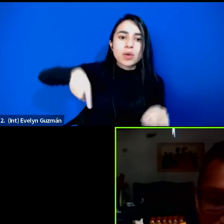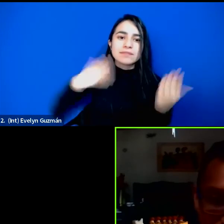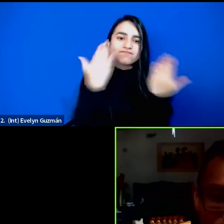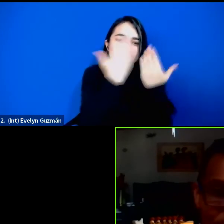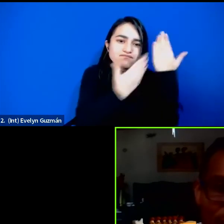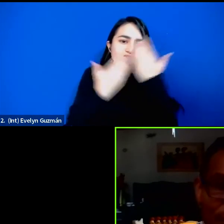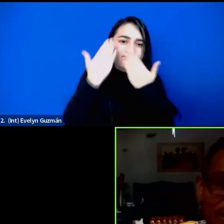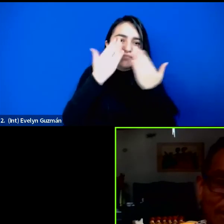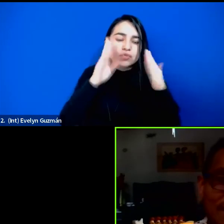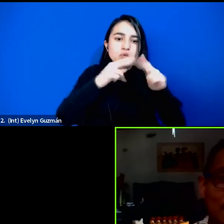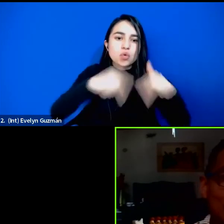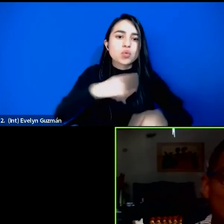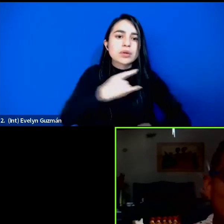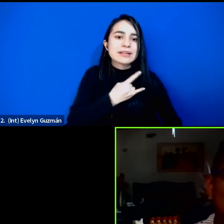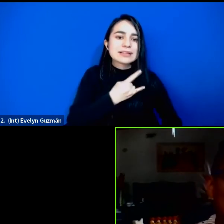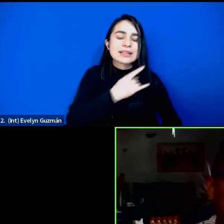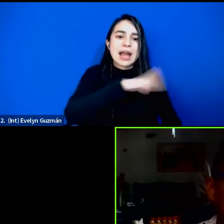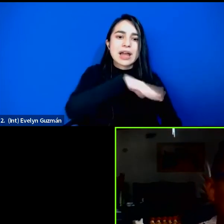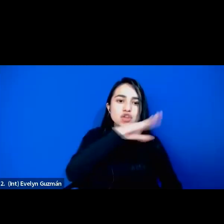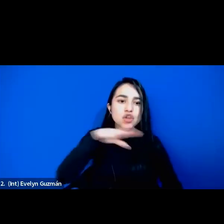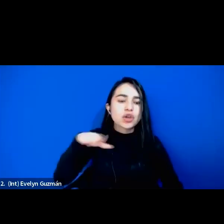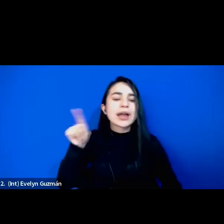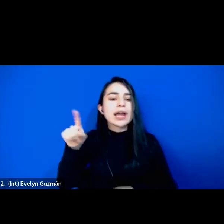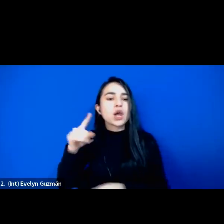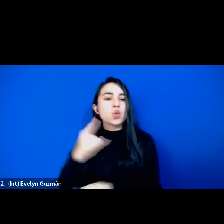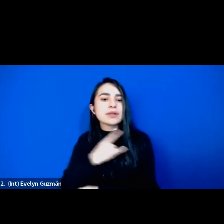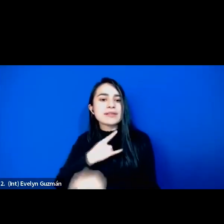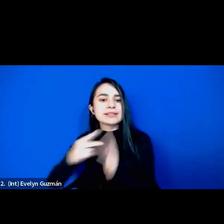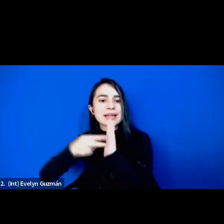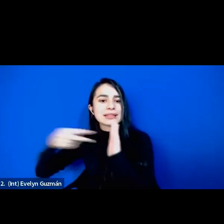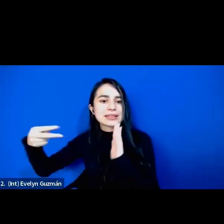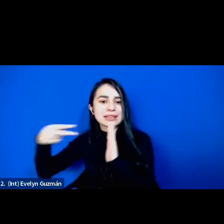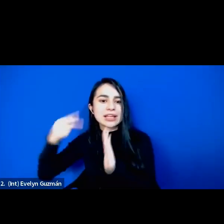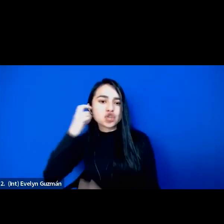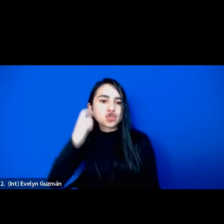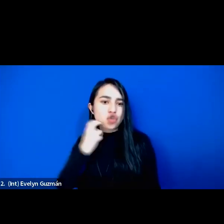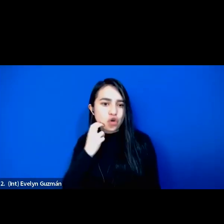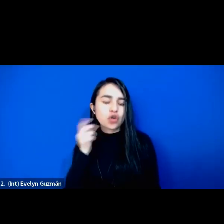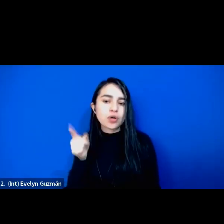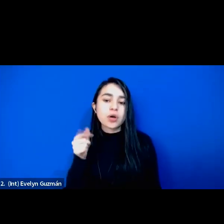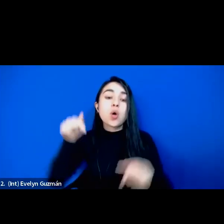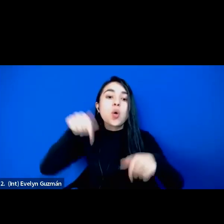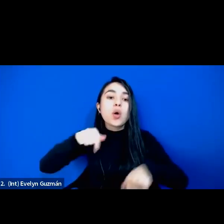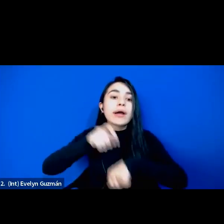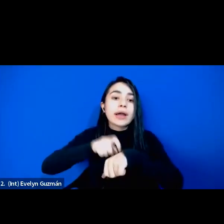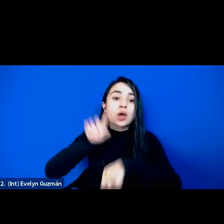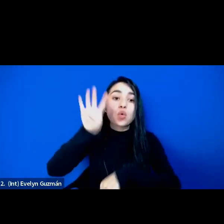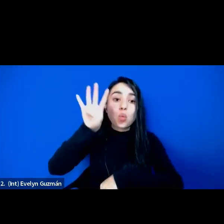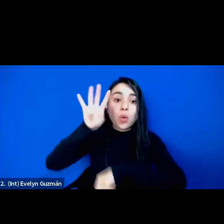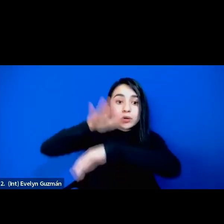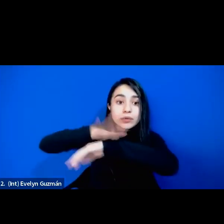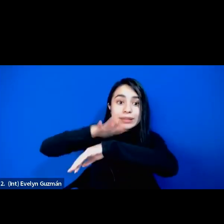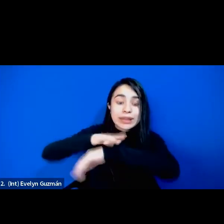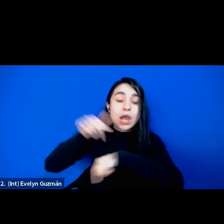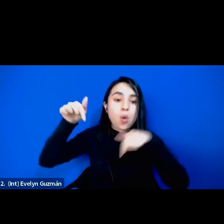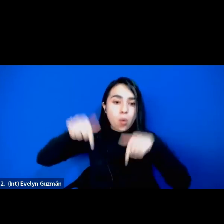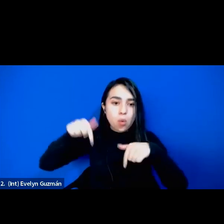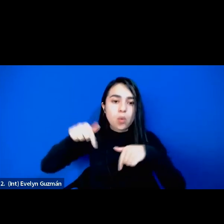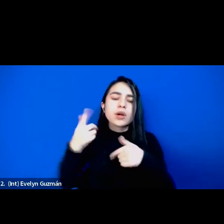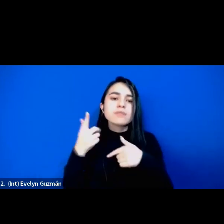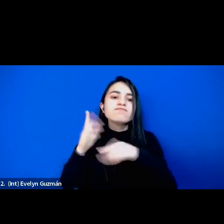la Universidad de Antioquia y la Universidad Tecnológica del Chocó. A las cuatro de la tarde tendremos nuestra